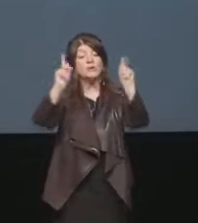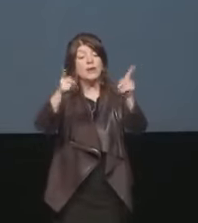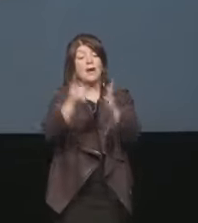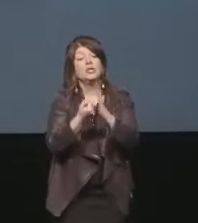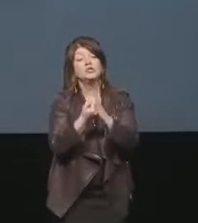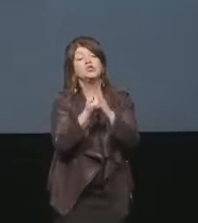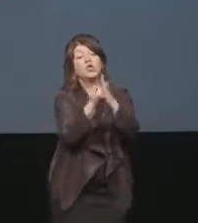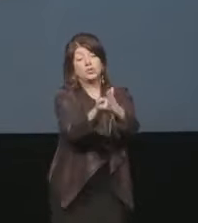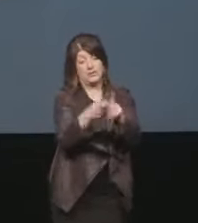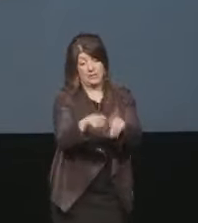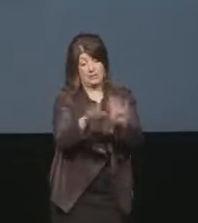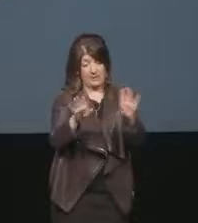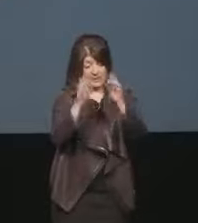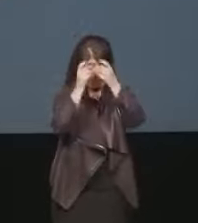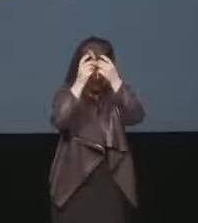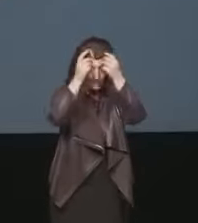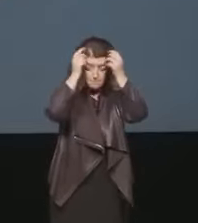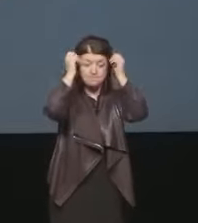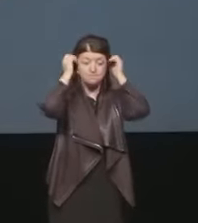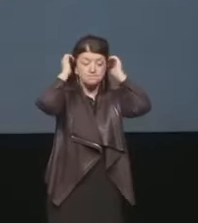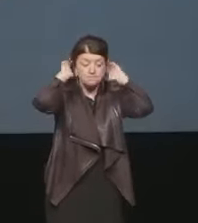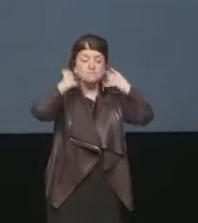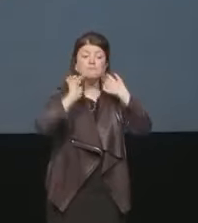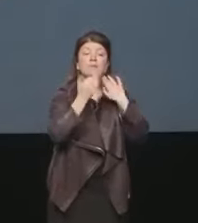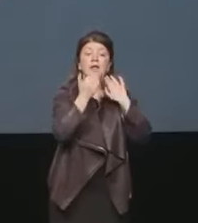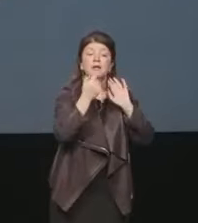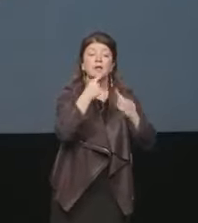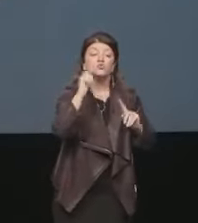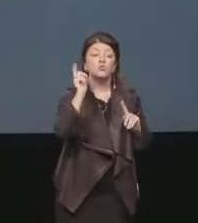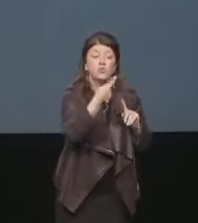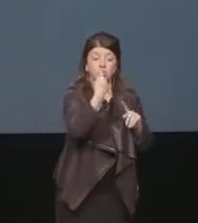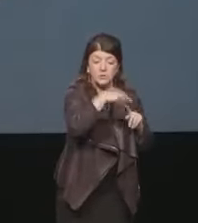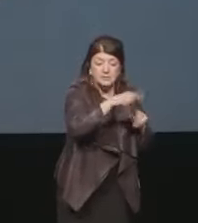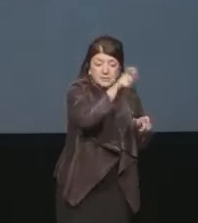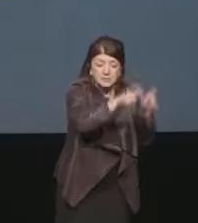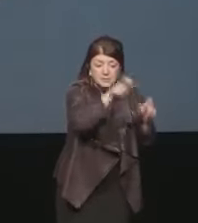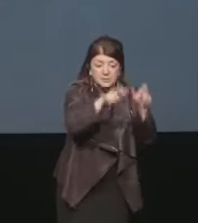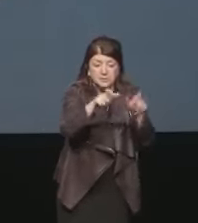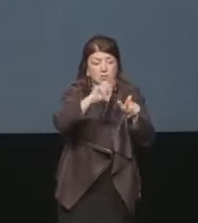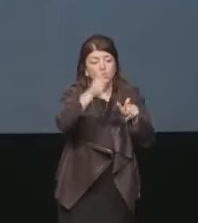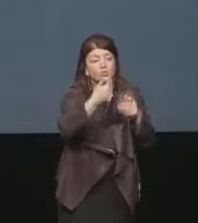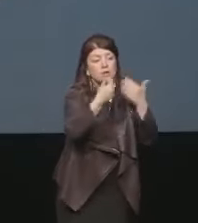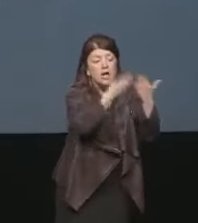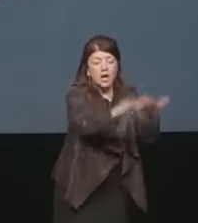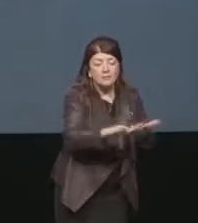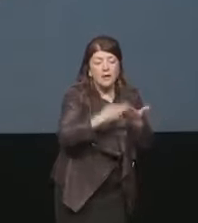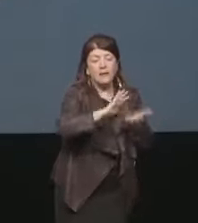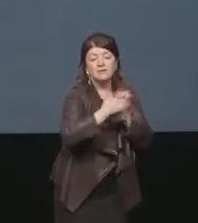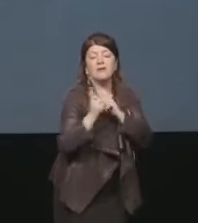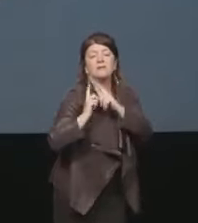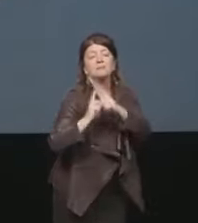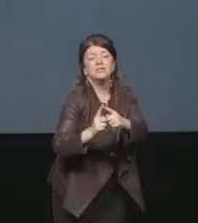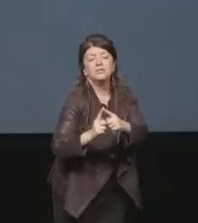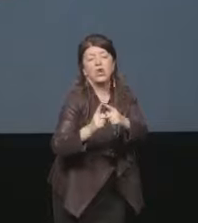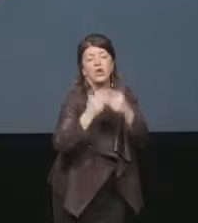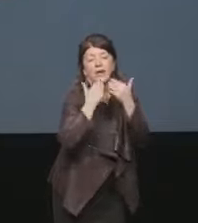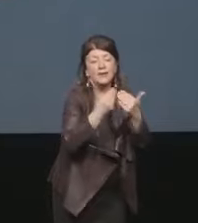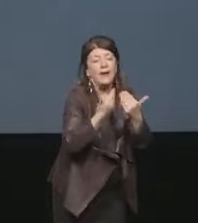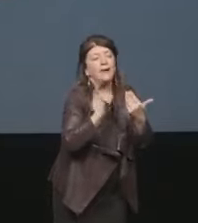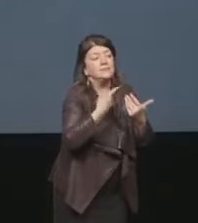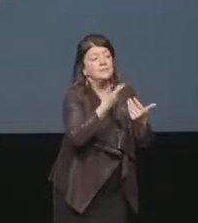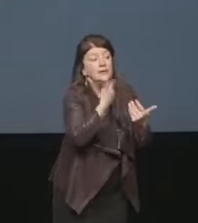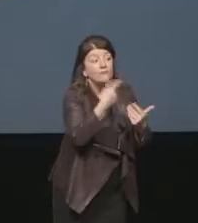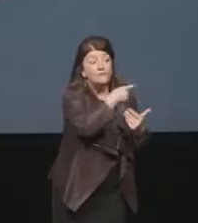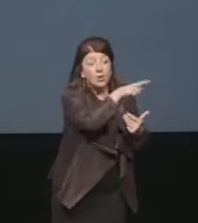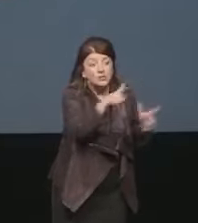quindi a tutti questi soggetti per averci seguito in questa missione e per aver portato la vostra grande competenza in materia senza di voi non avremmo